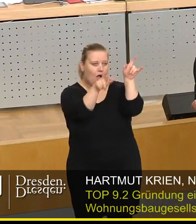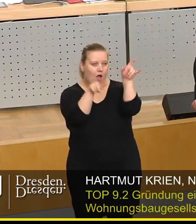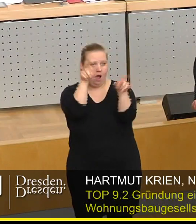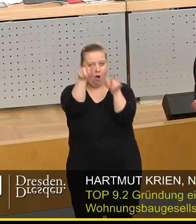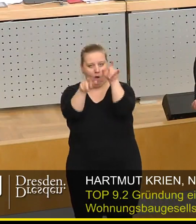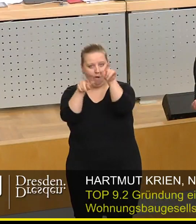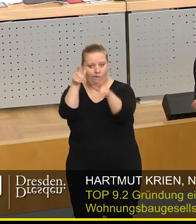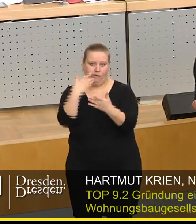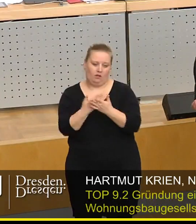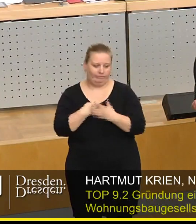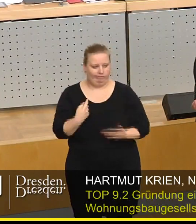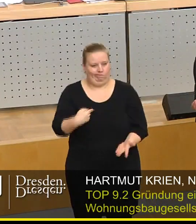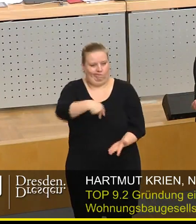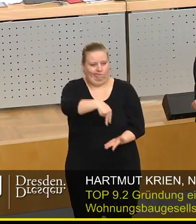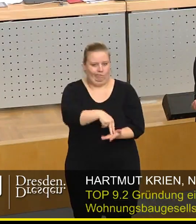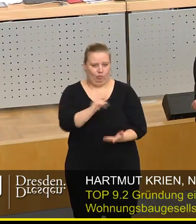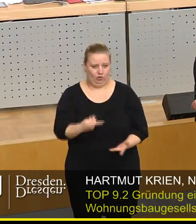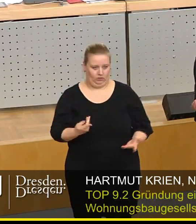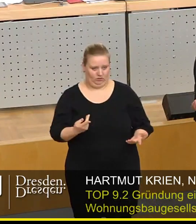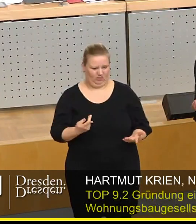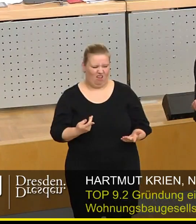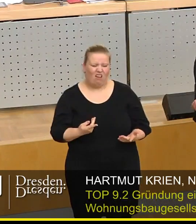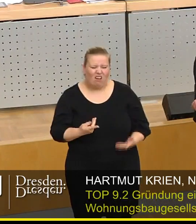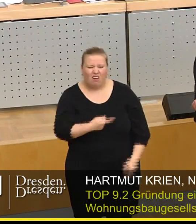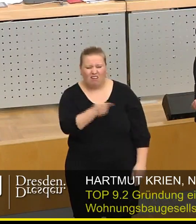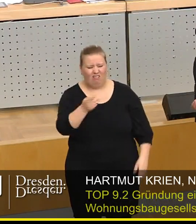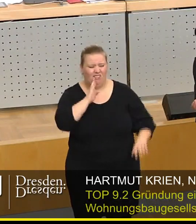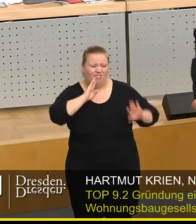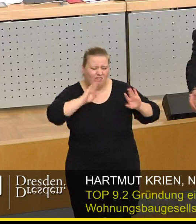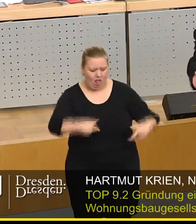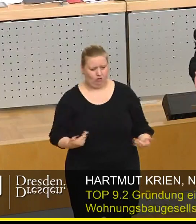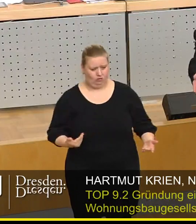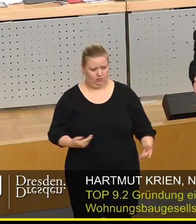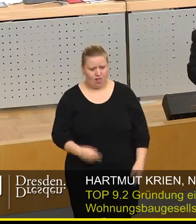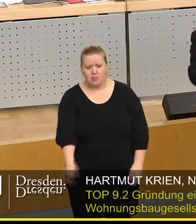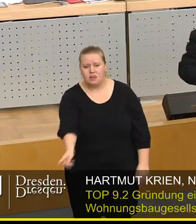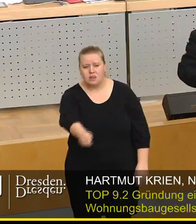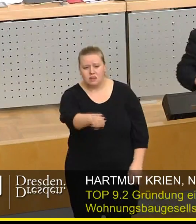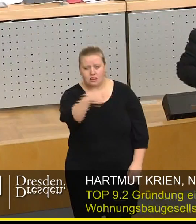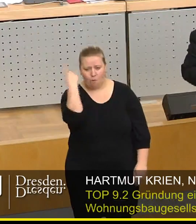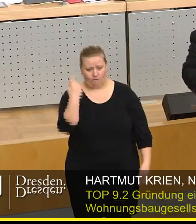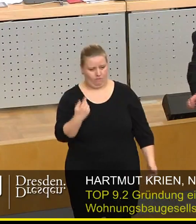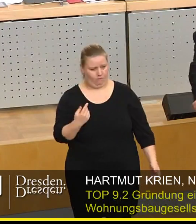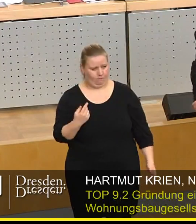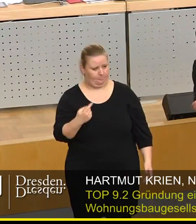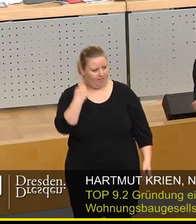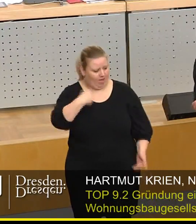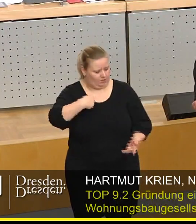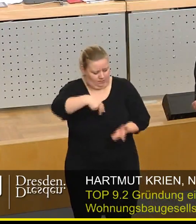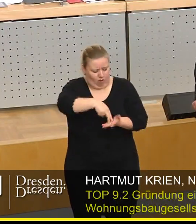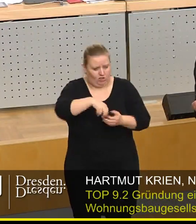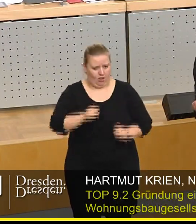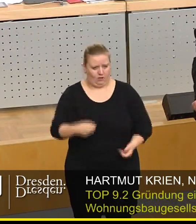doch hier hingehen und sagen, was Sie machen, ist falsch. Und ist es vor allen Dingen dumm. Sie wissen doch, dass ich aufstehen kann, mich